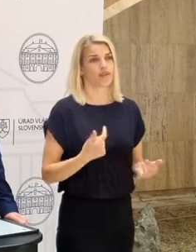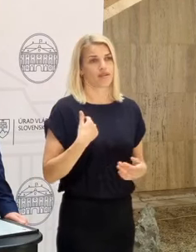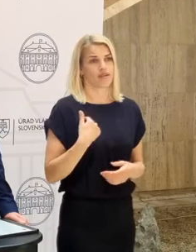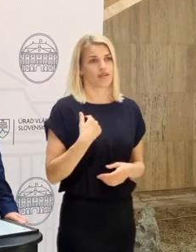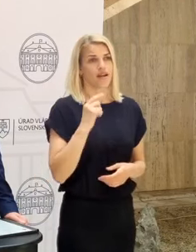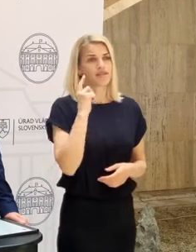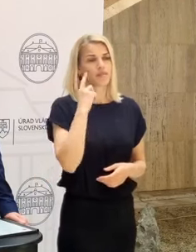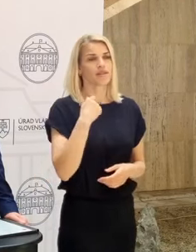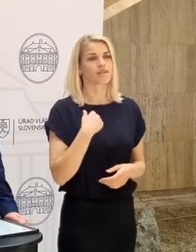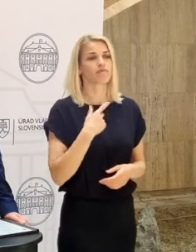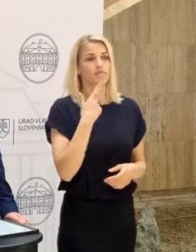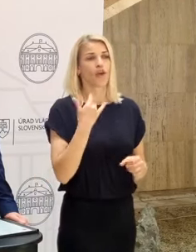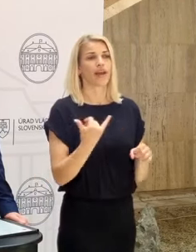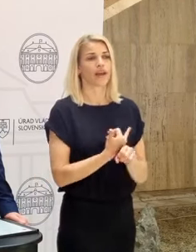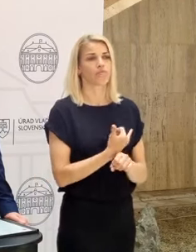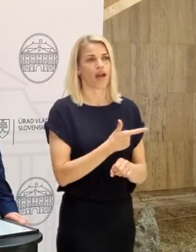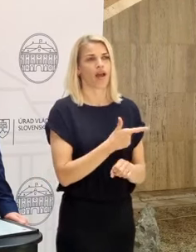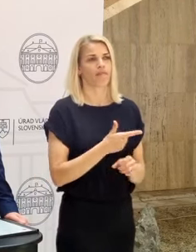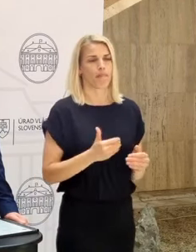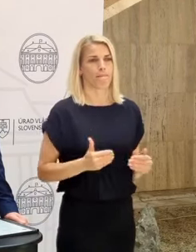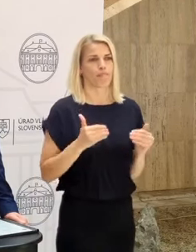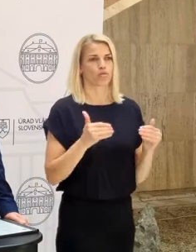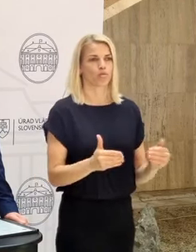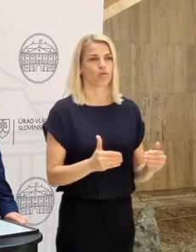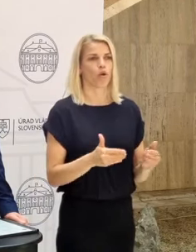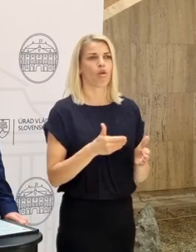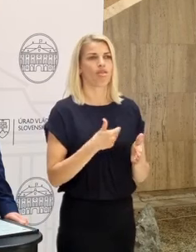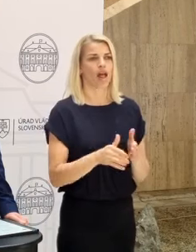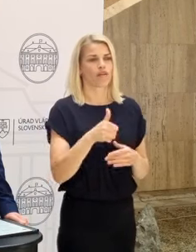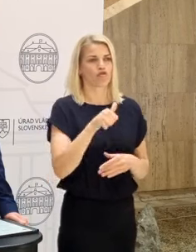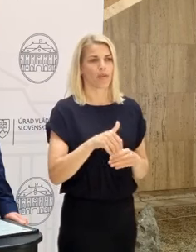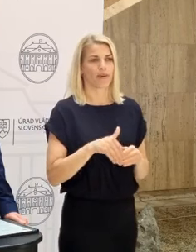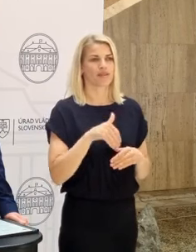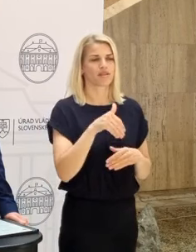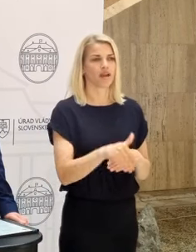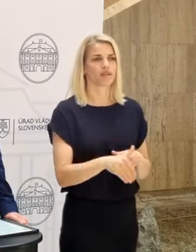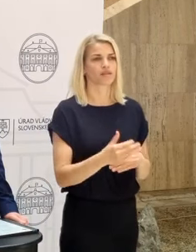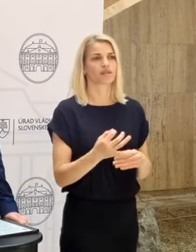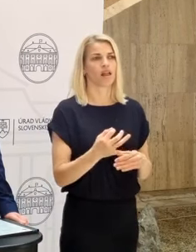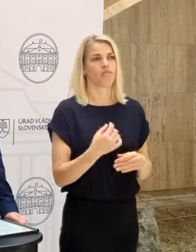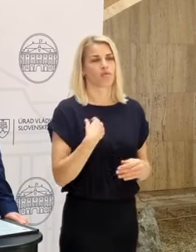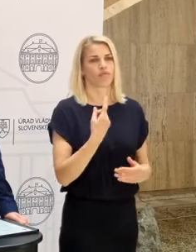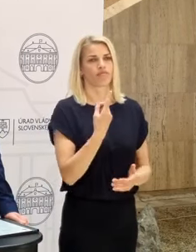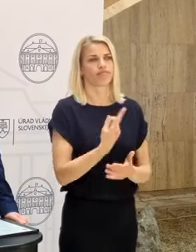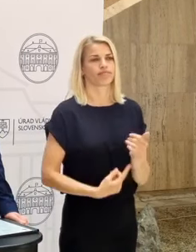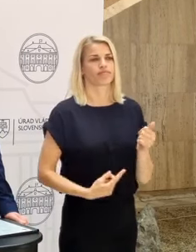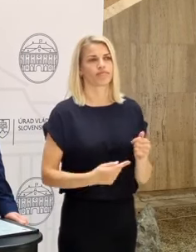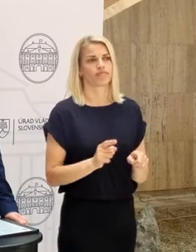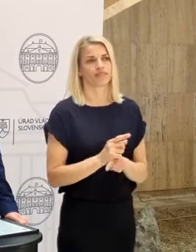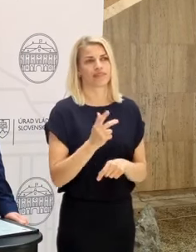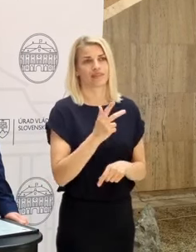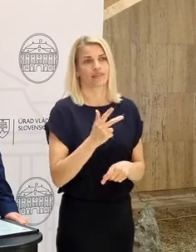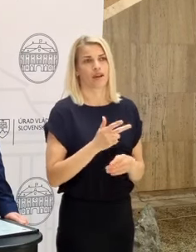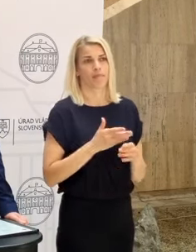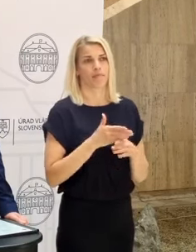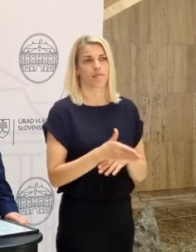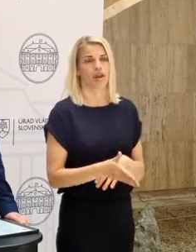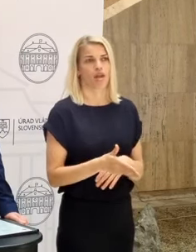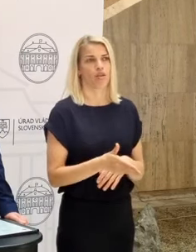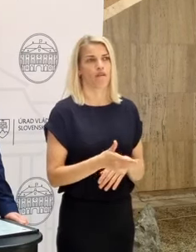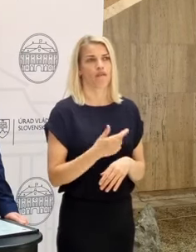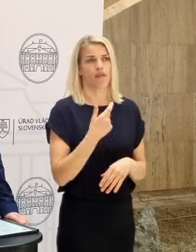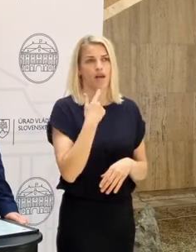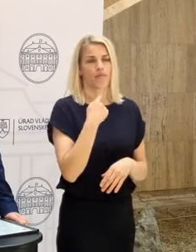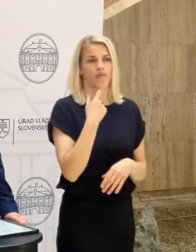že je chyba, že sme to posunuli o ďalší mesiac, pretože naozaj prišli sme od tých 30 miliónov, ako hovoril